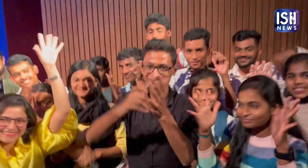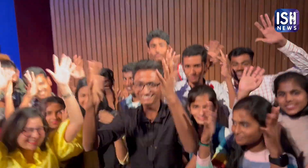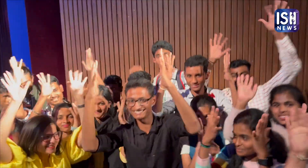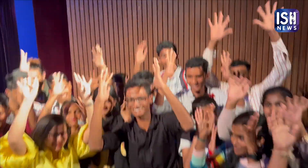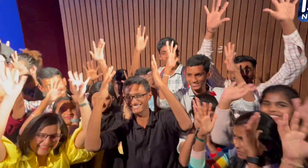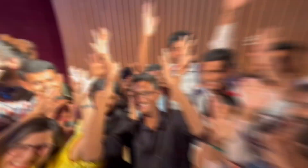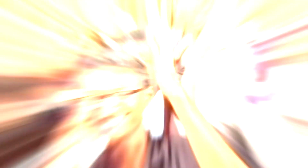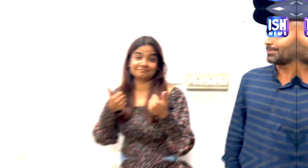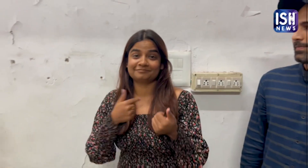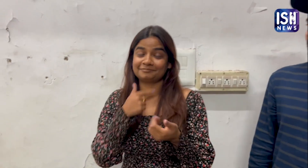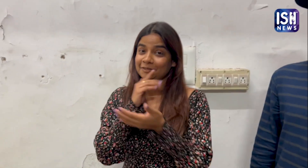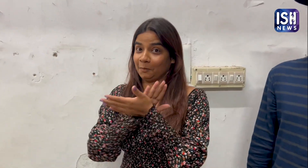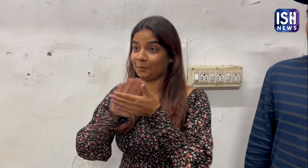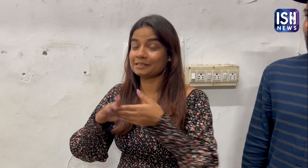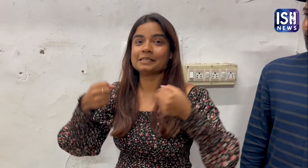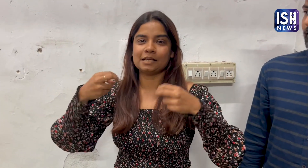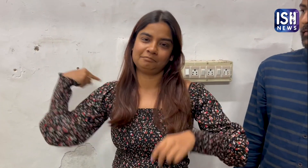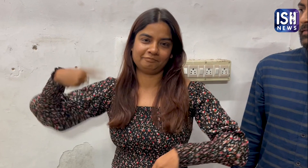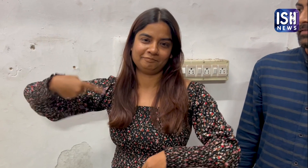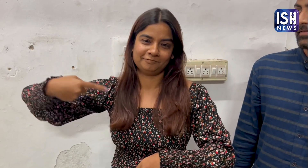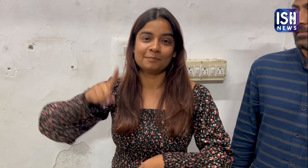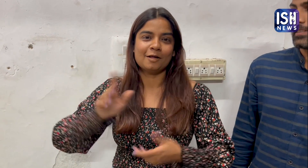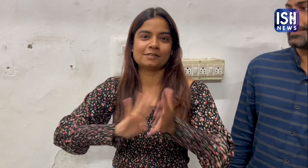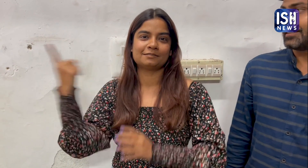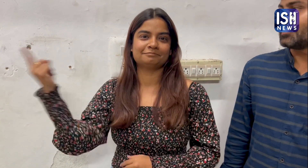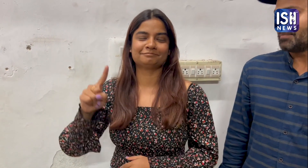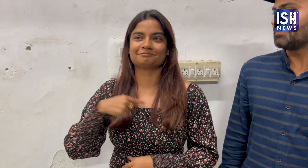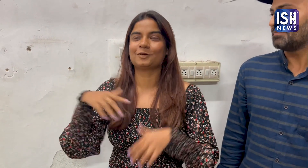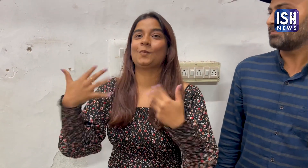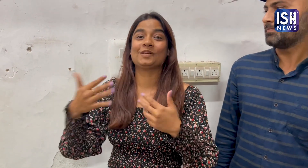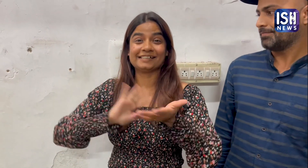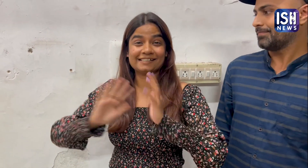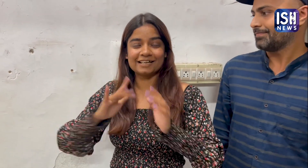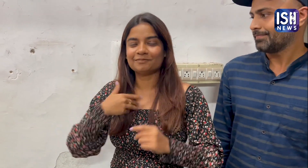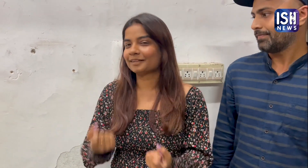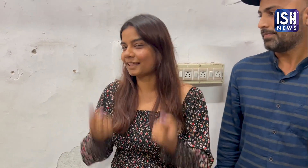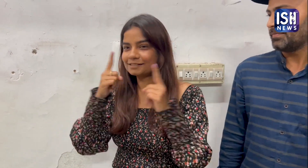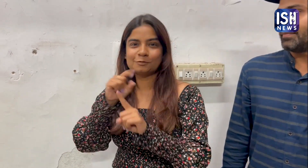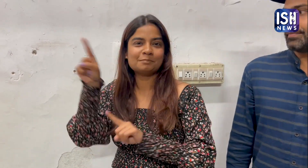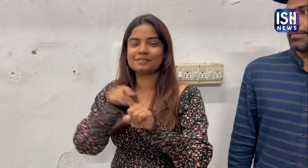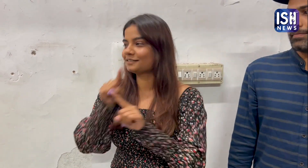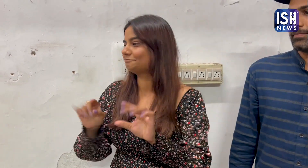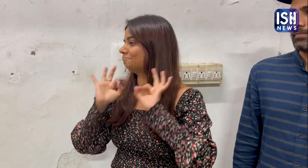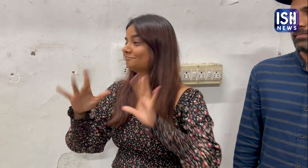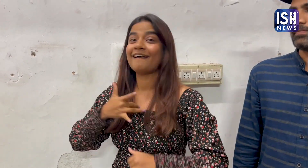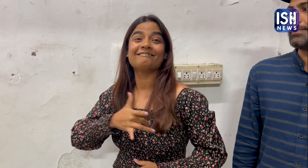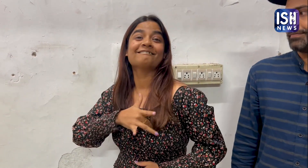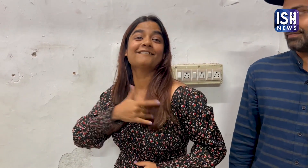भी फिल्में होंगी मैं सब्टाइडल के साथ देखने की आदी हूँ साइन लाइगोज इंटर्प्रेटेशन देखना अद्बुत था मैंने फिल्म को शत प्रचितर समझा और